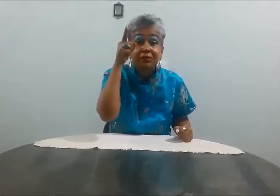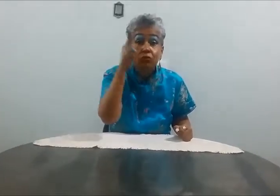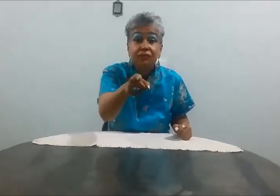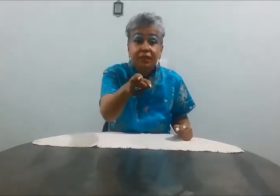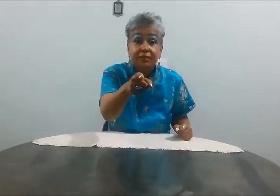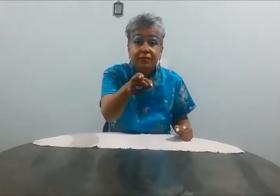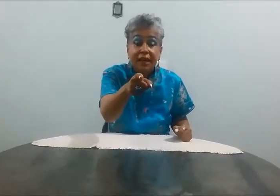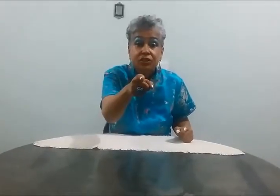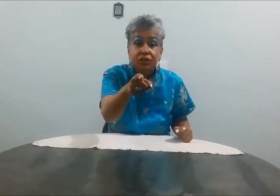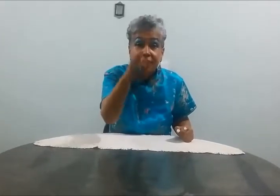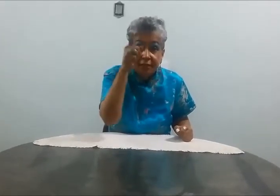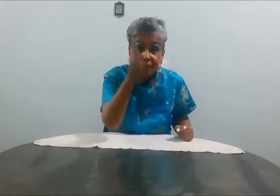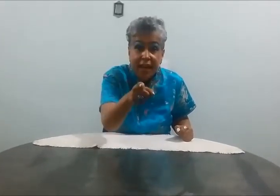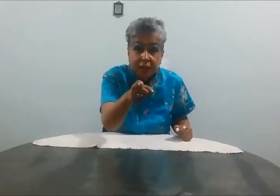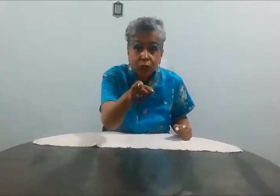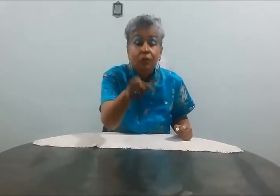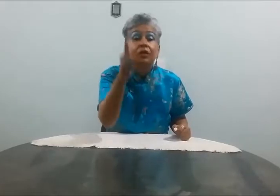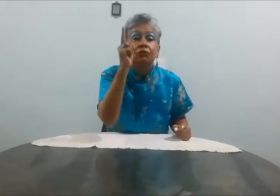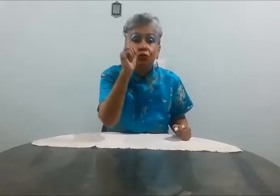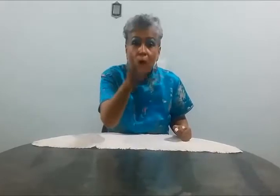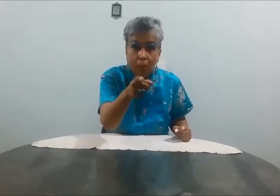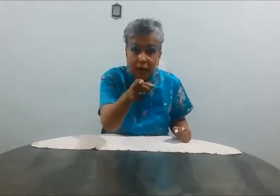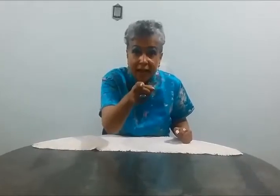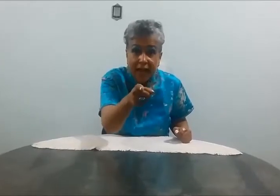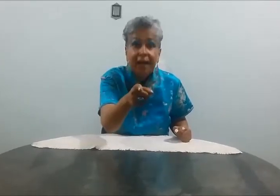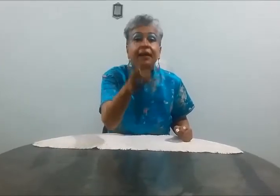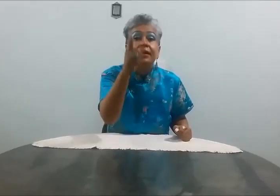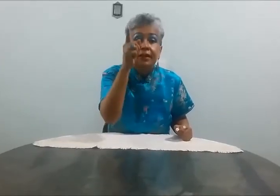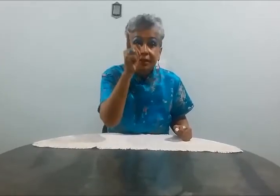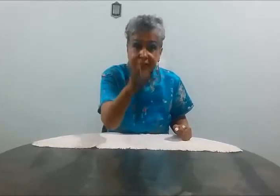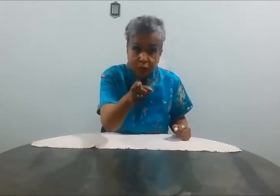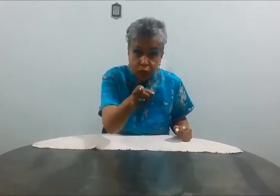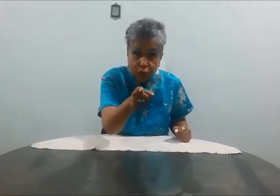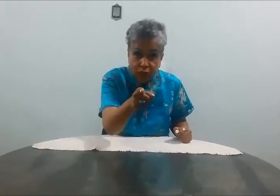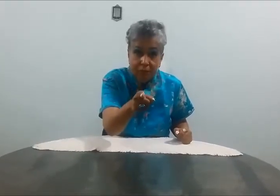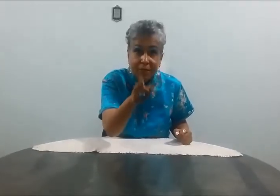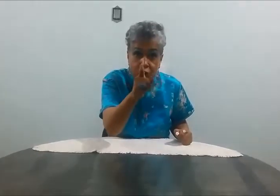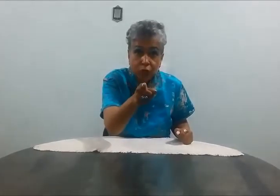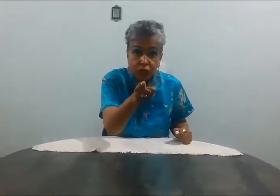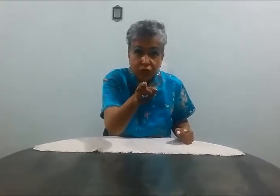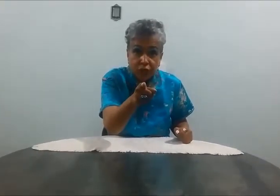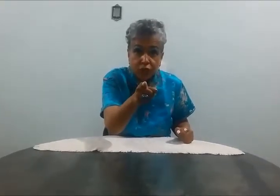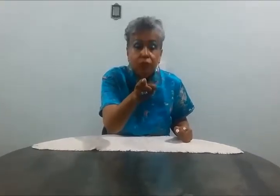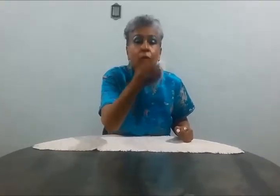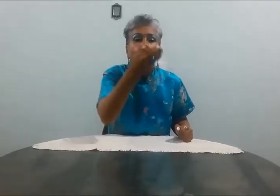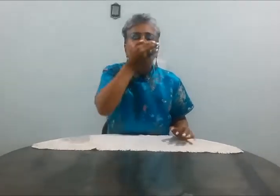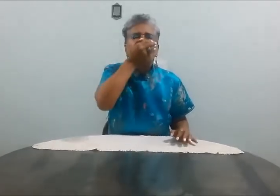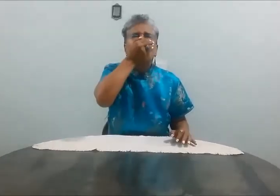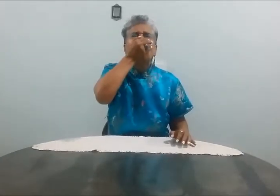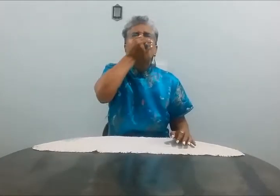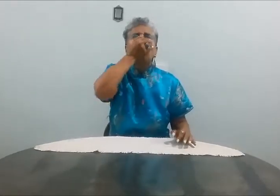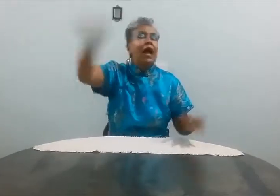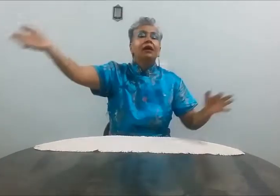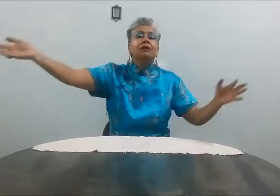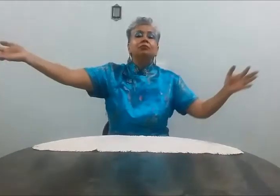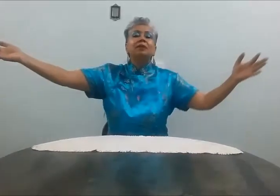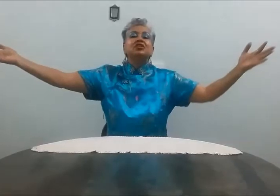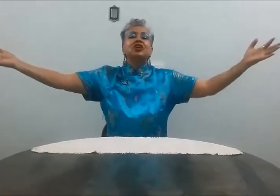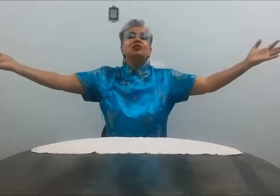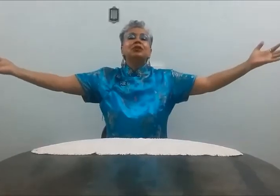pra sua felicidade. Certo? Vou abordar esse assunto novamente em outros vídeos. Um beijão